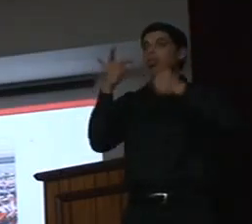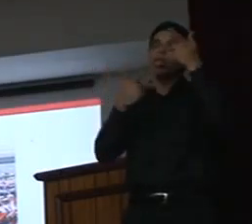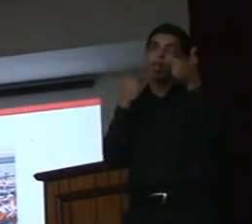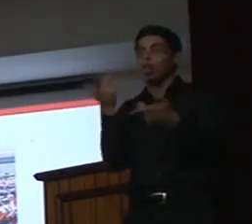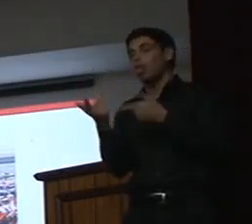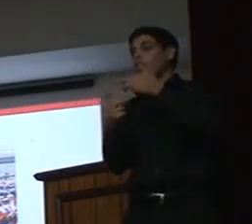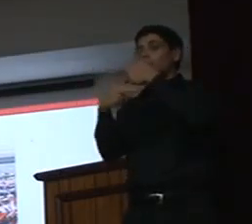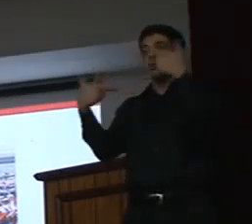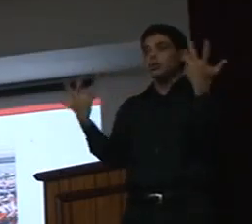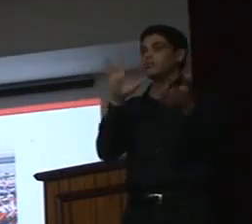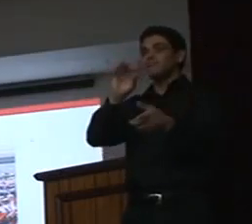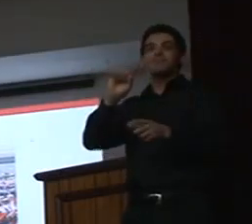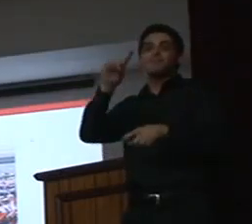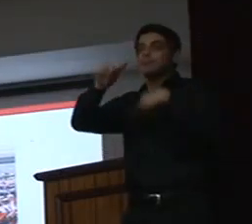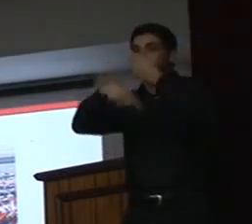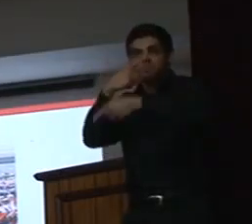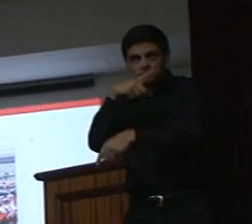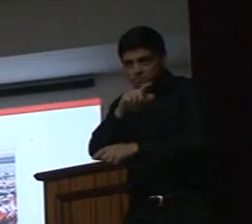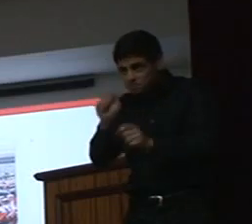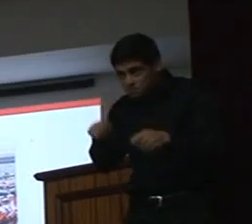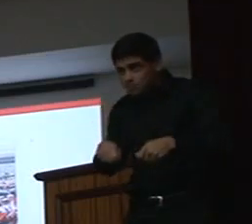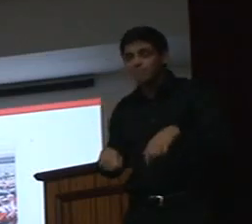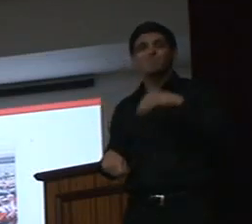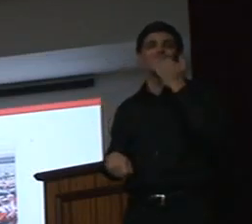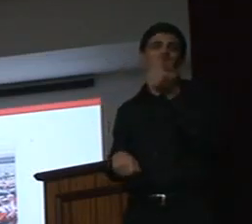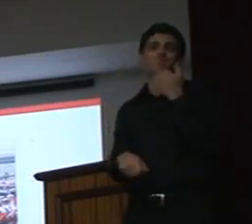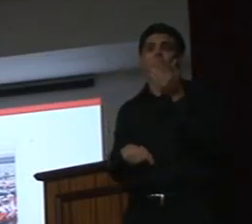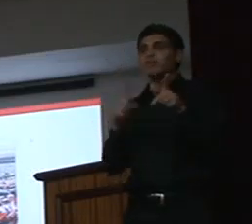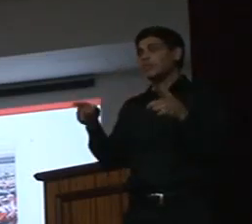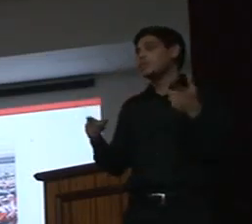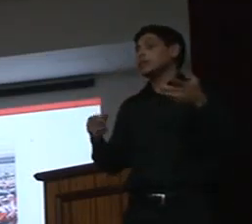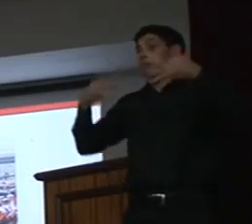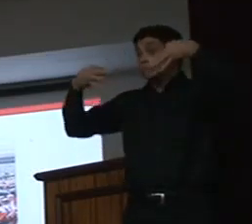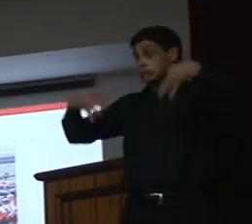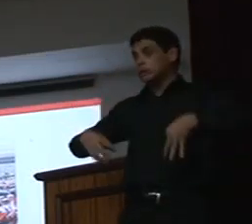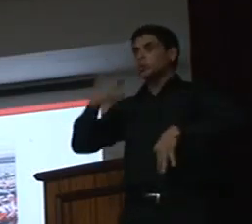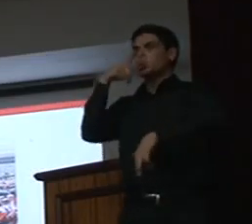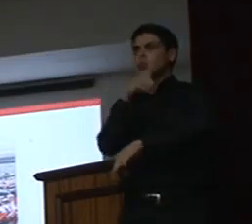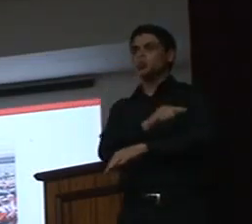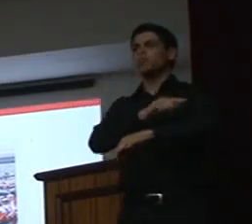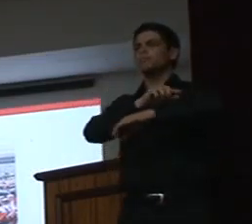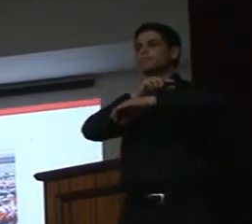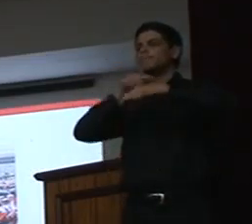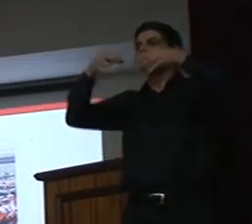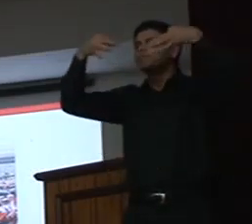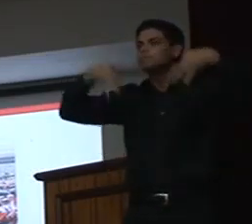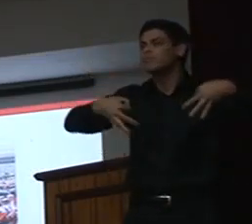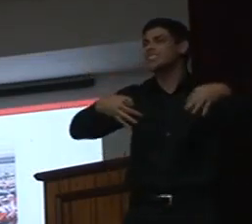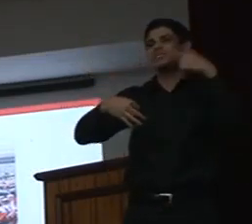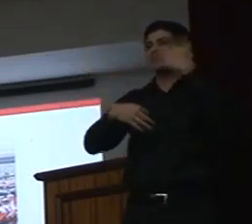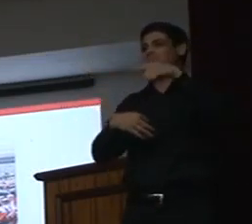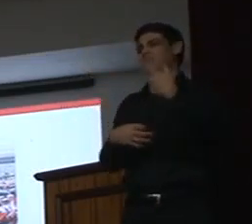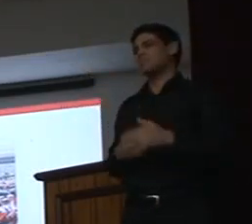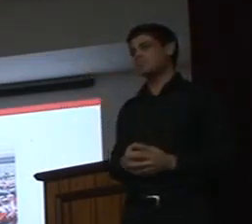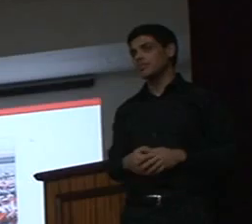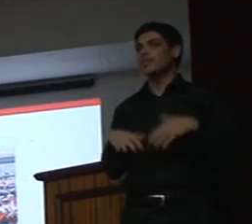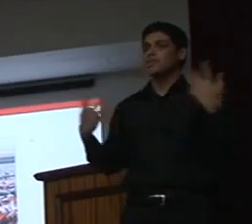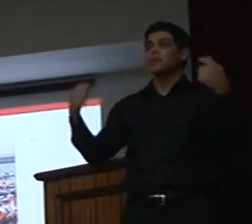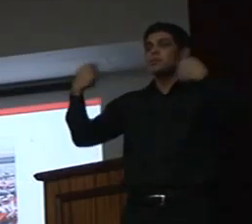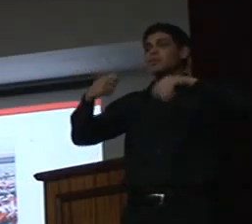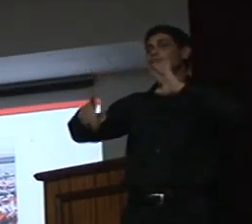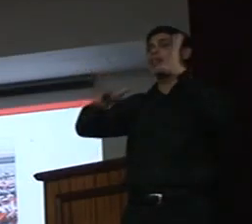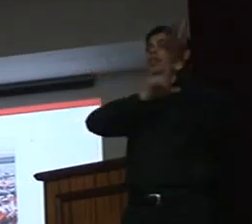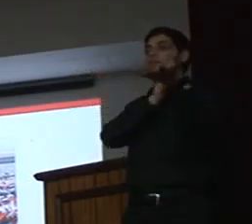e falar, não vai dar certo. Você vai sair inseguro e você vai precisar já de antemão muito